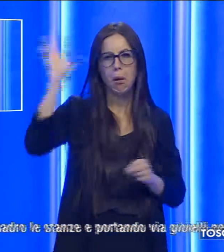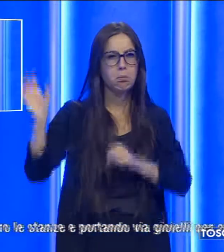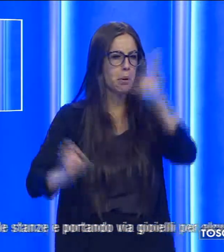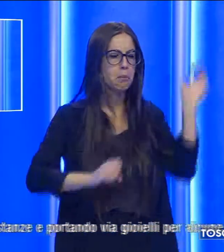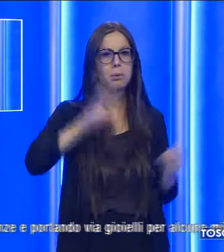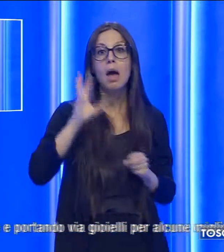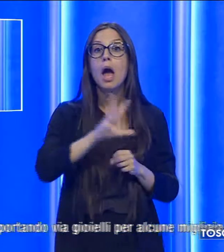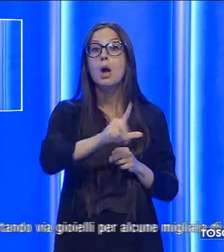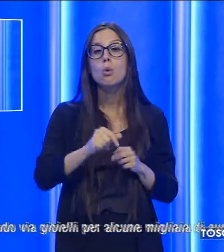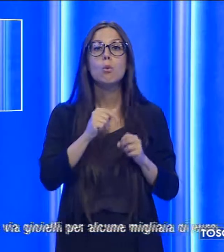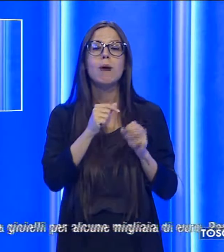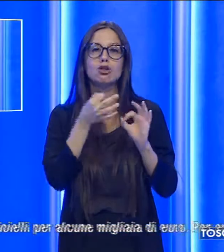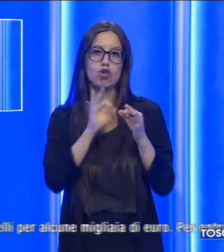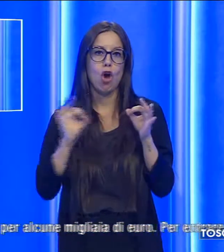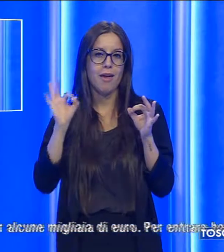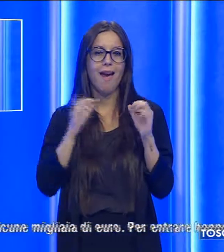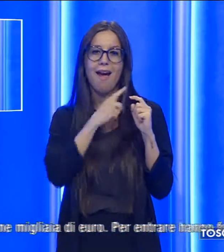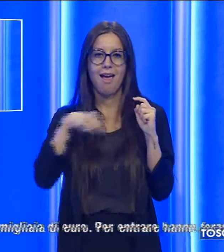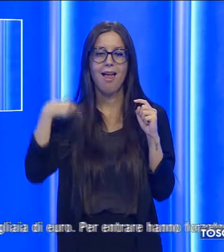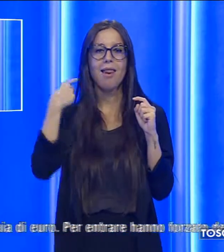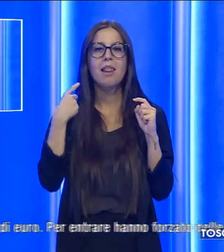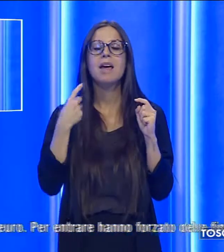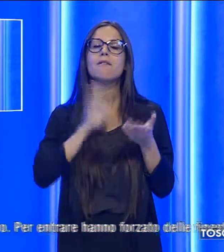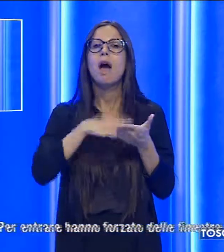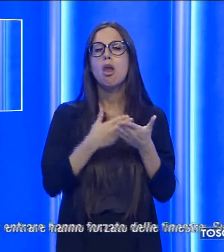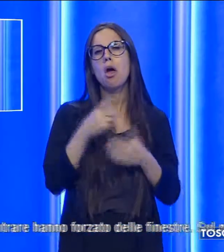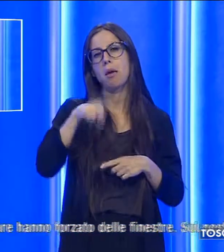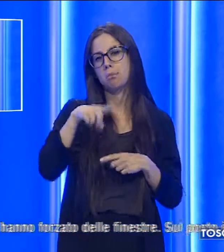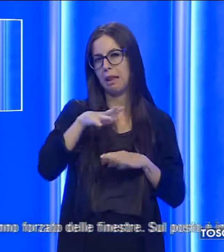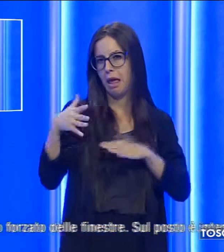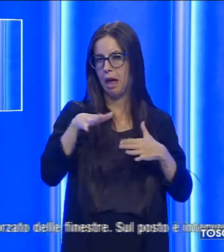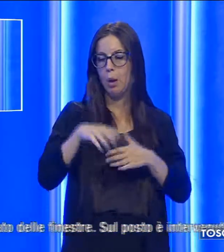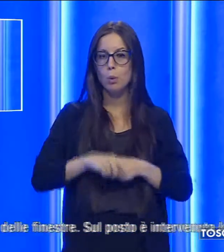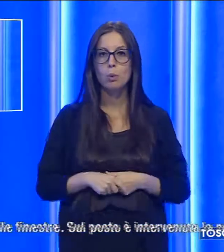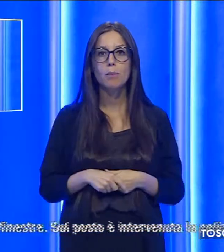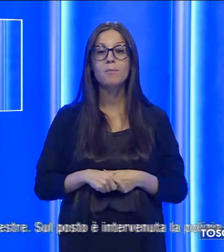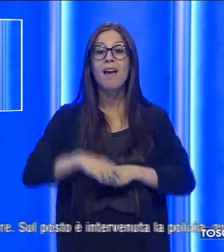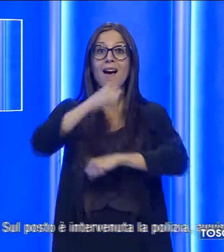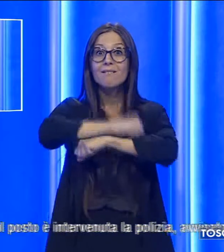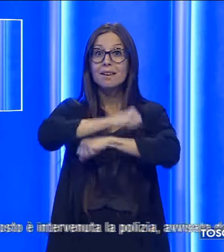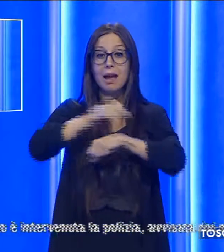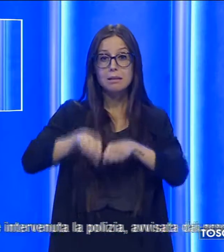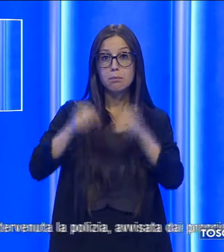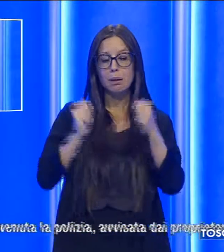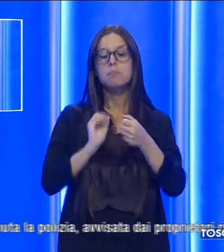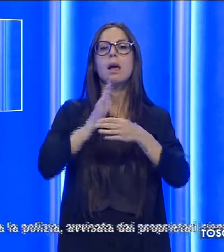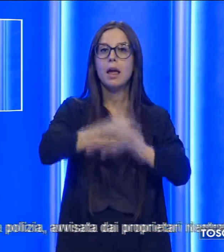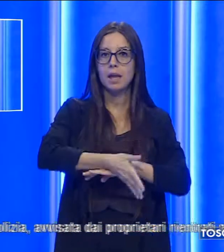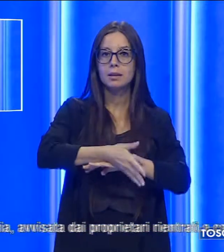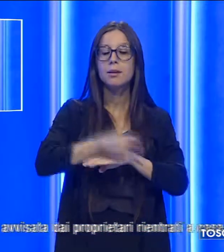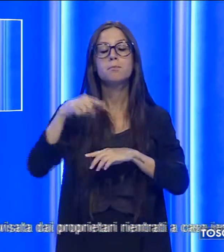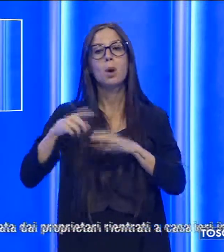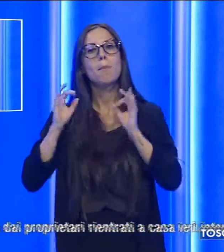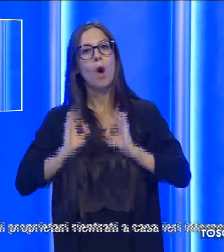gioielli per alcune migliaia di euro. Per entrare hanno forzato le finestre sul posto. La polizia avvisata dai